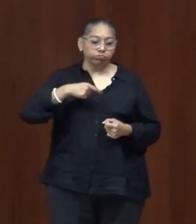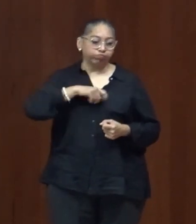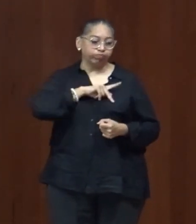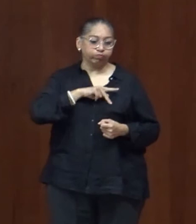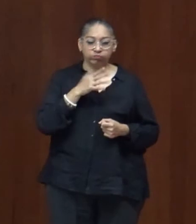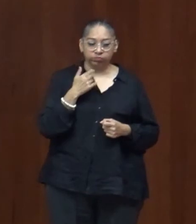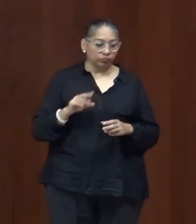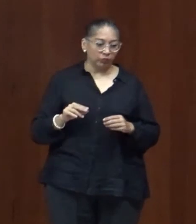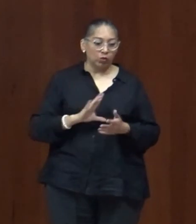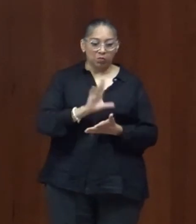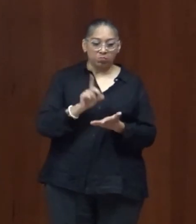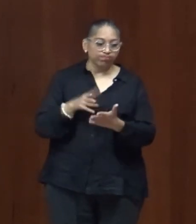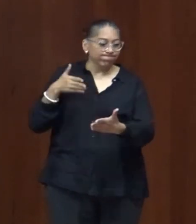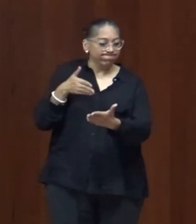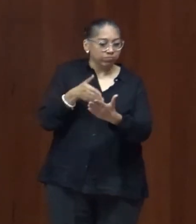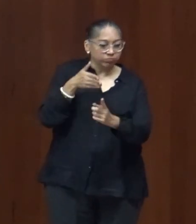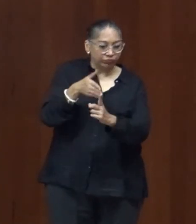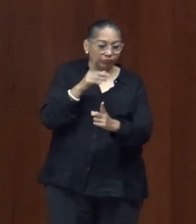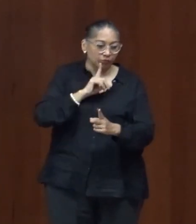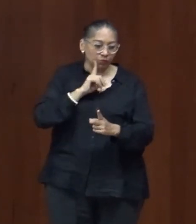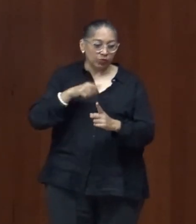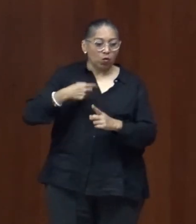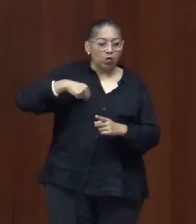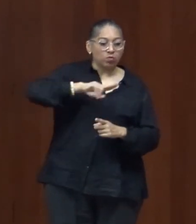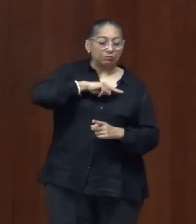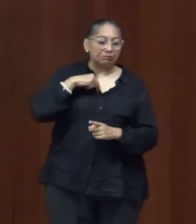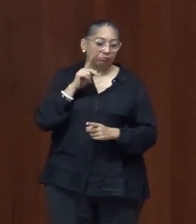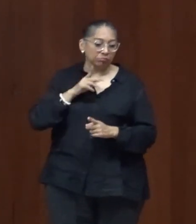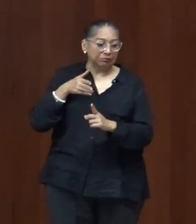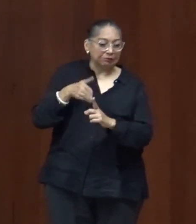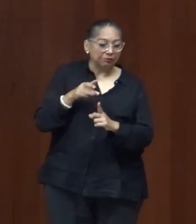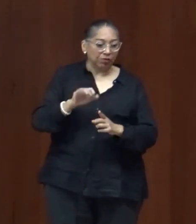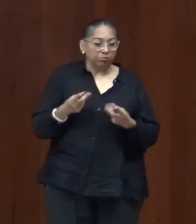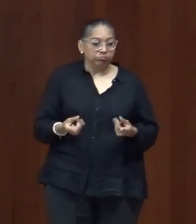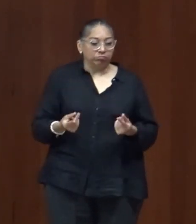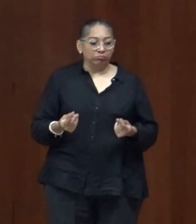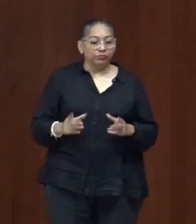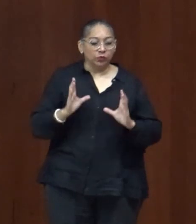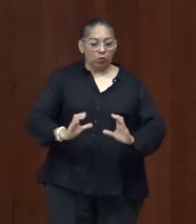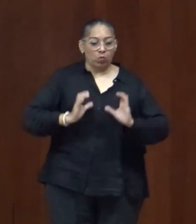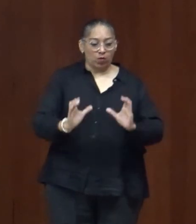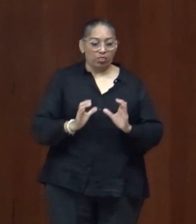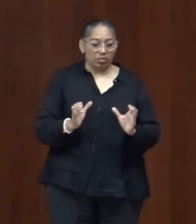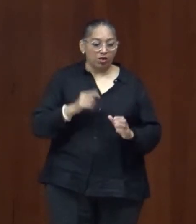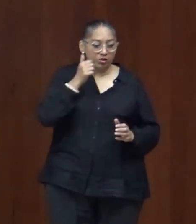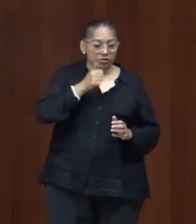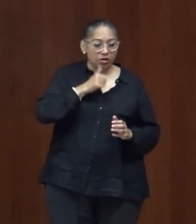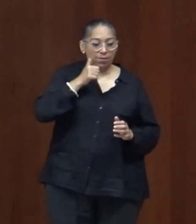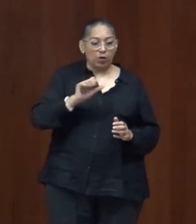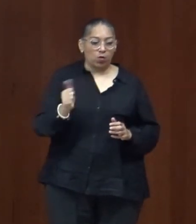ha tocado un rol mucho más activo en el cuidado de los demás y en esa